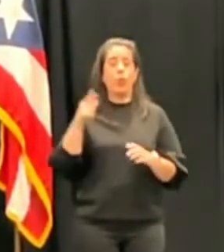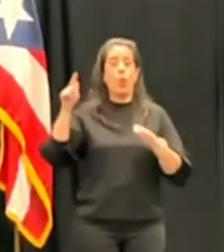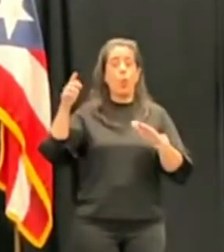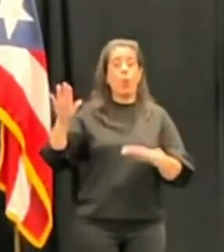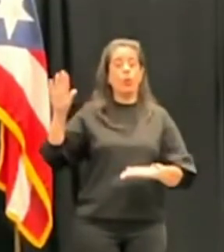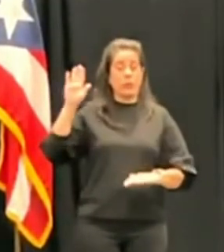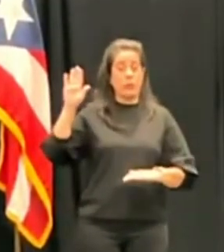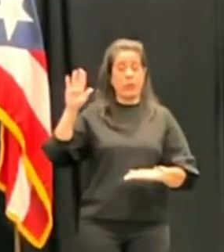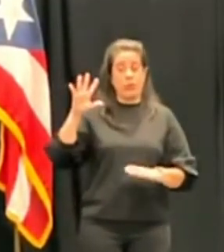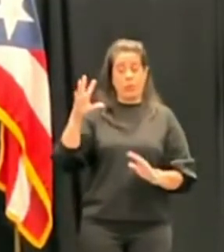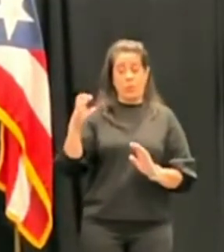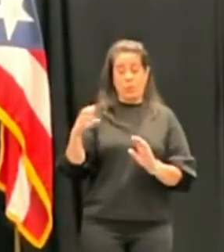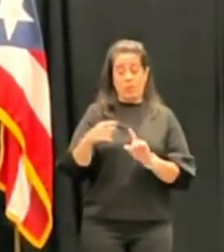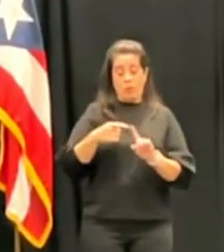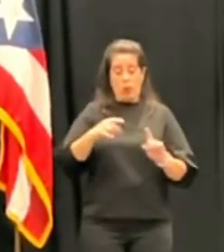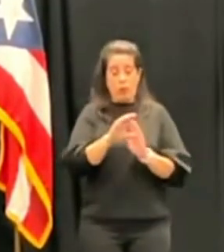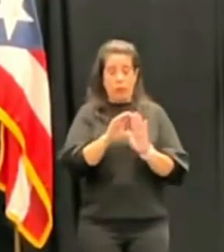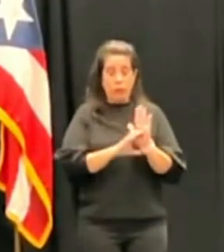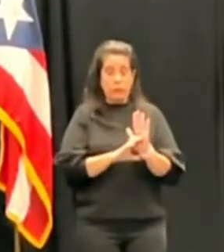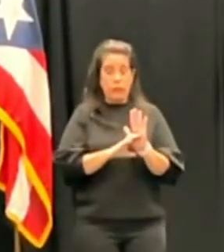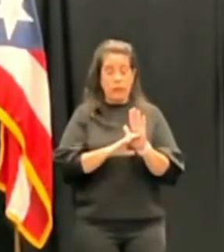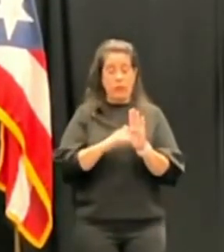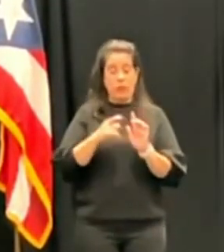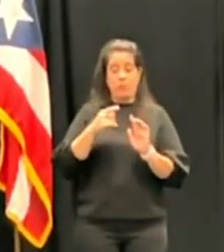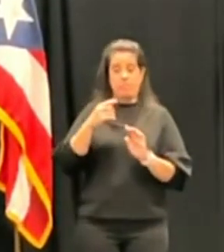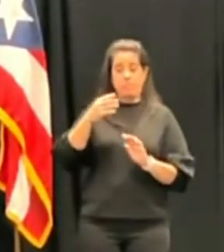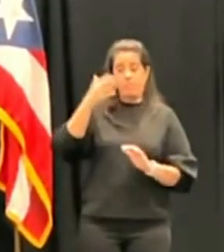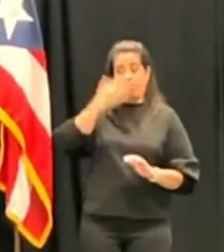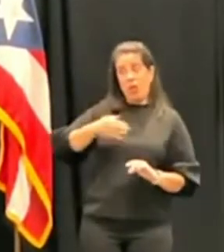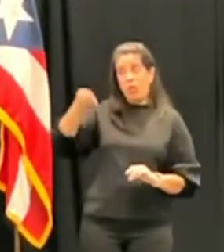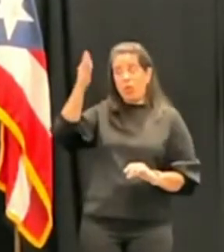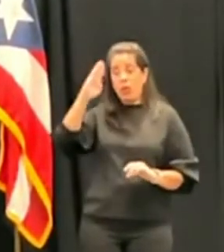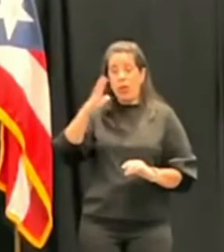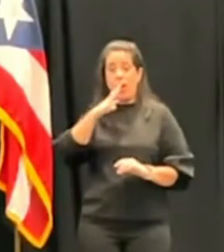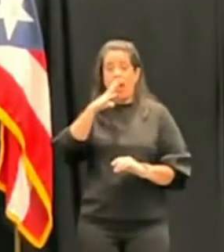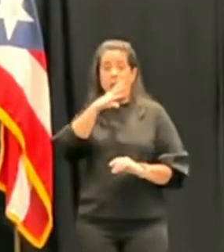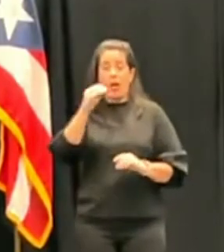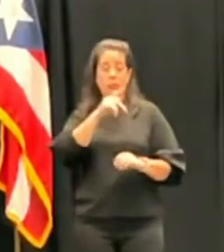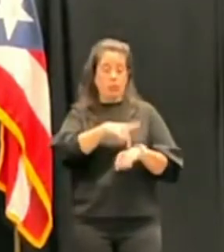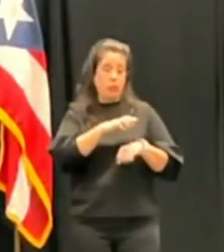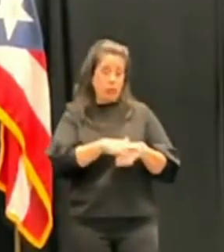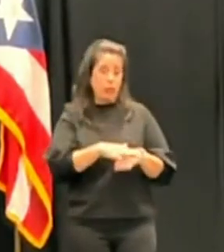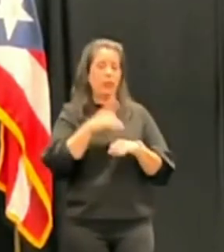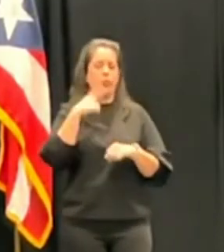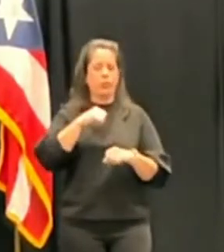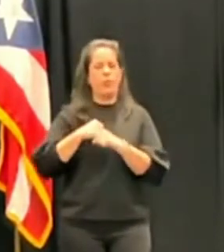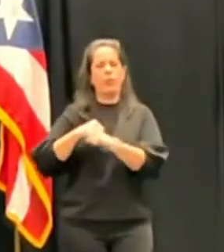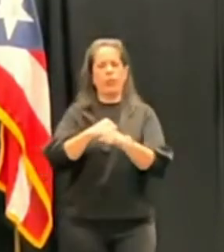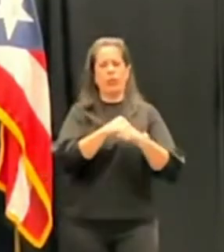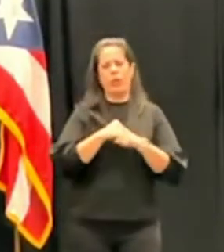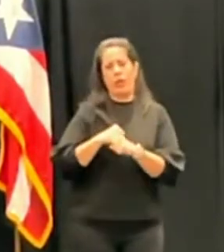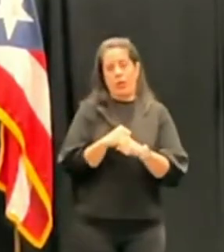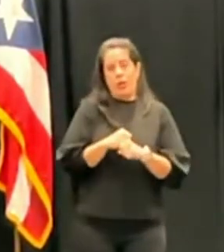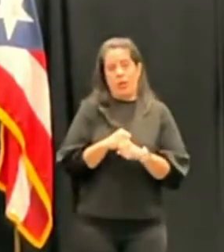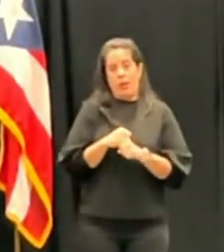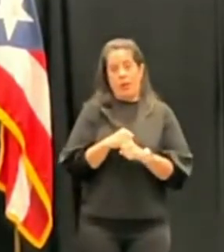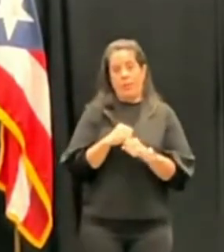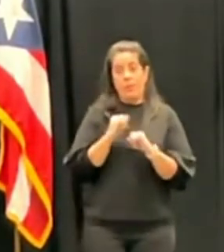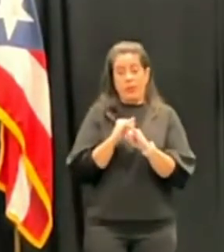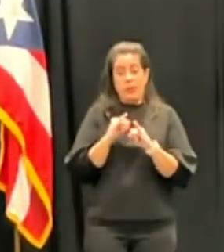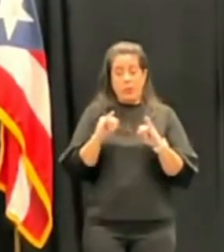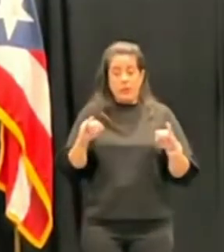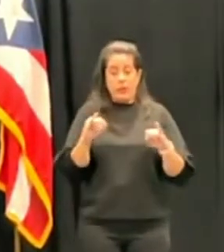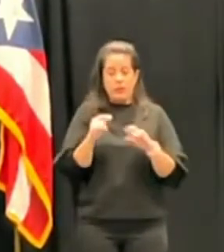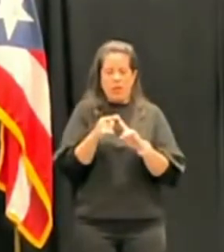ante la Constitución, ante Dios y ante el pueblo de Puerto Rico, que vamos a defender la independencia